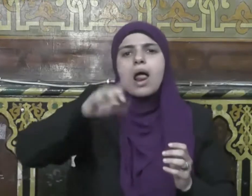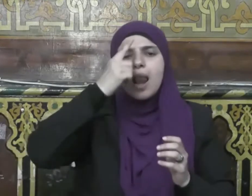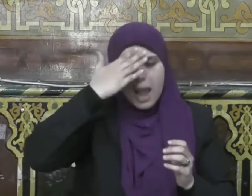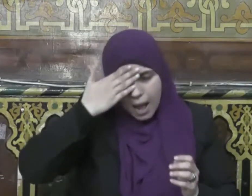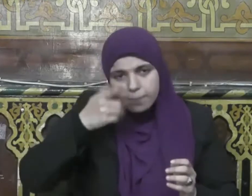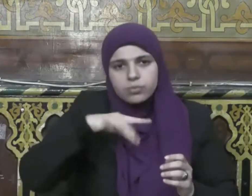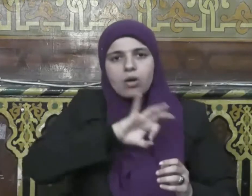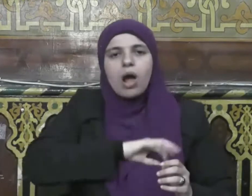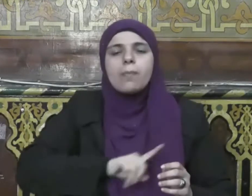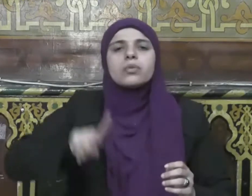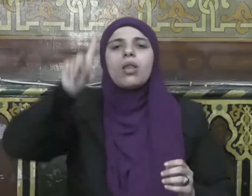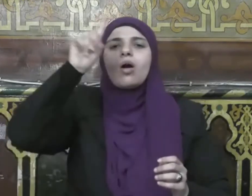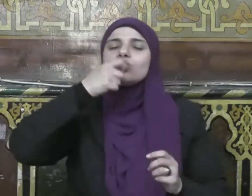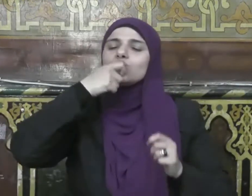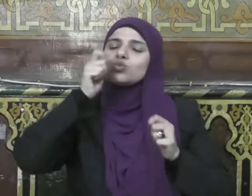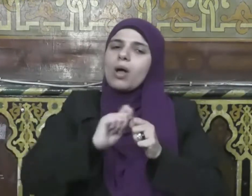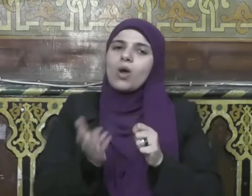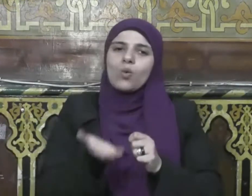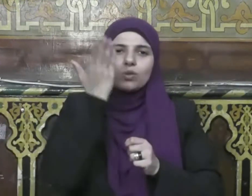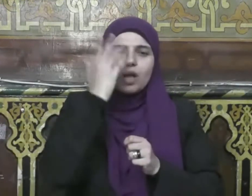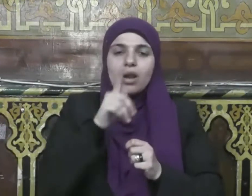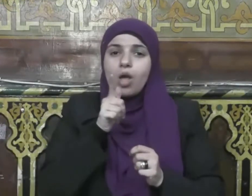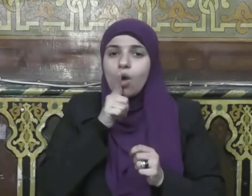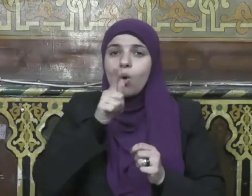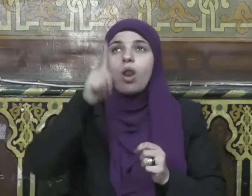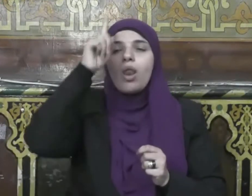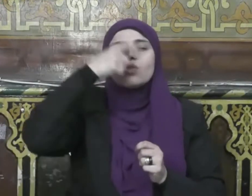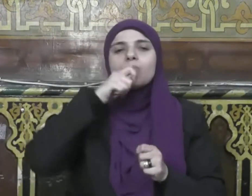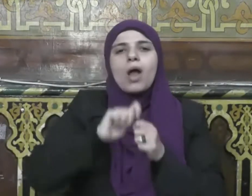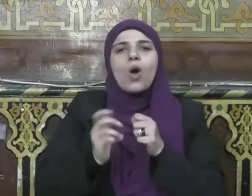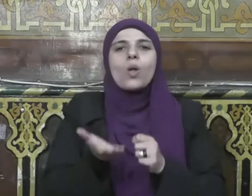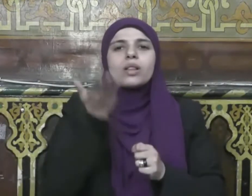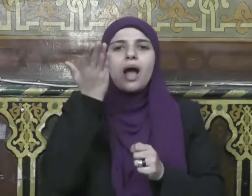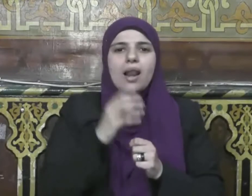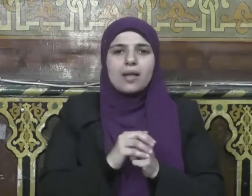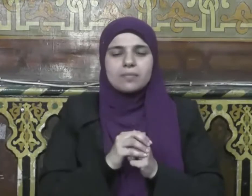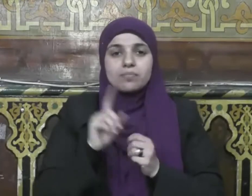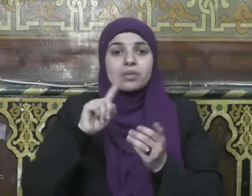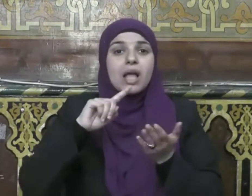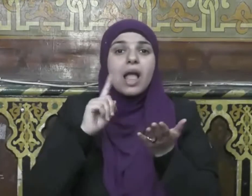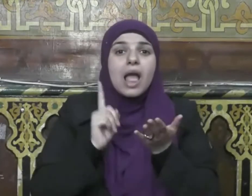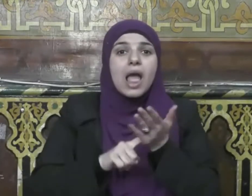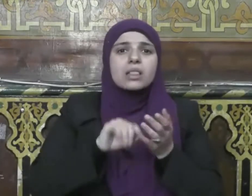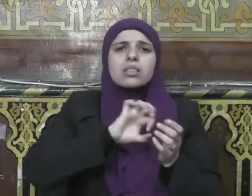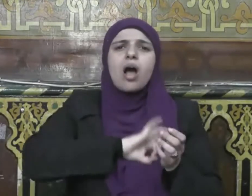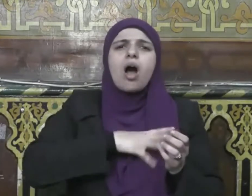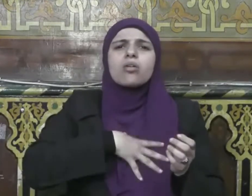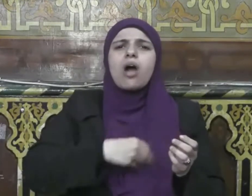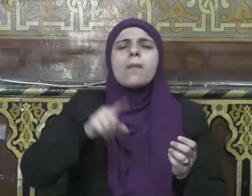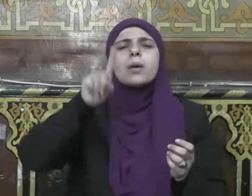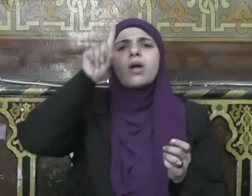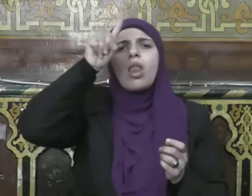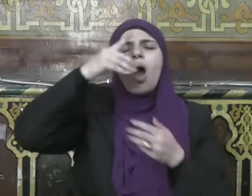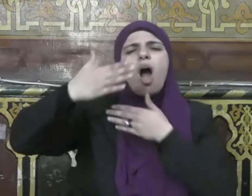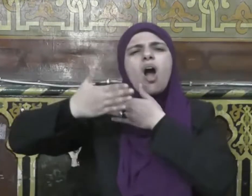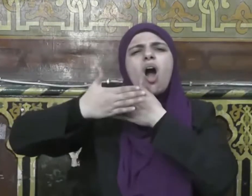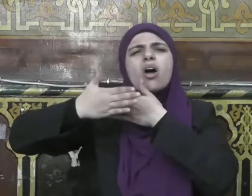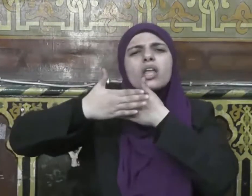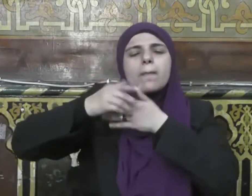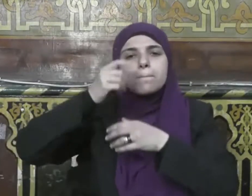إن رحمة الله قريب من المحسنين ويقول صلى الله عليه وسلم